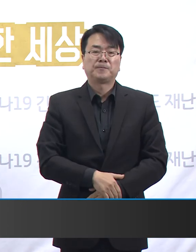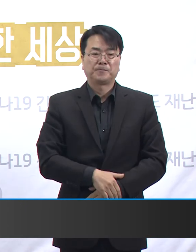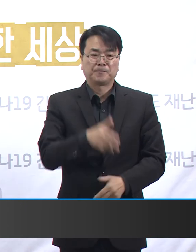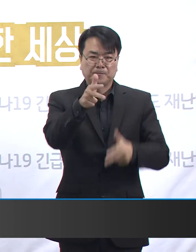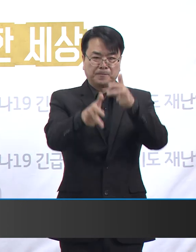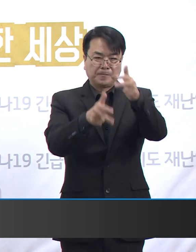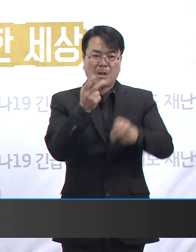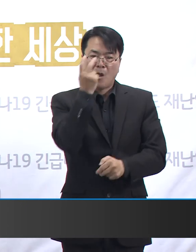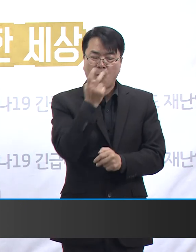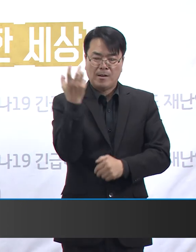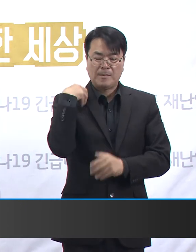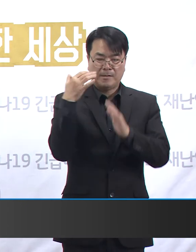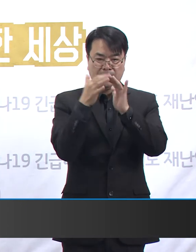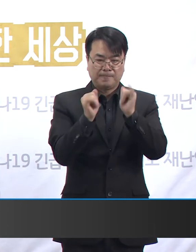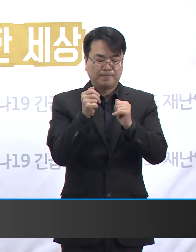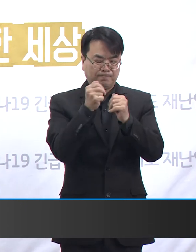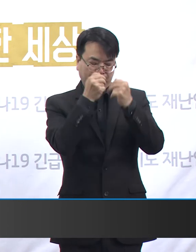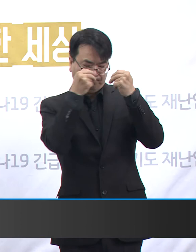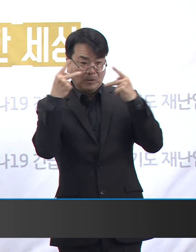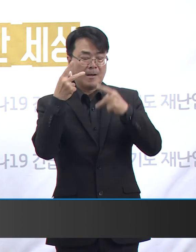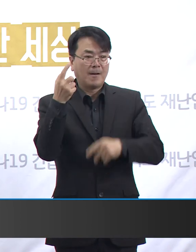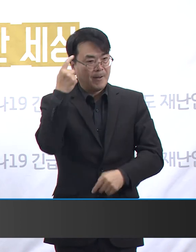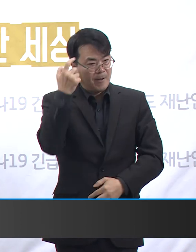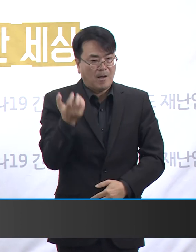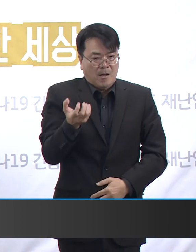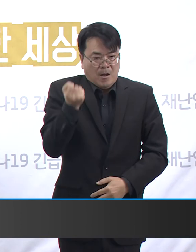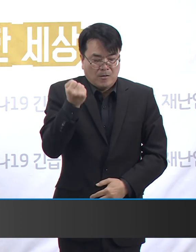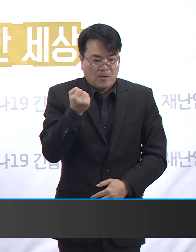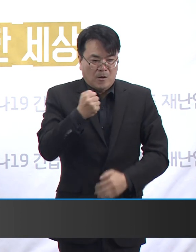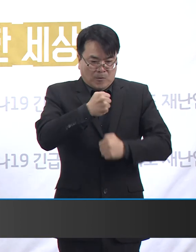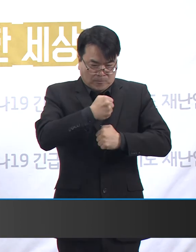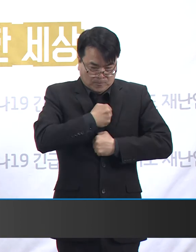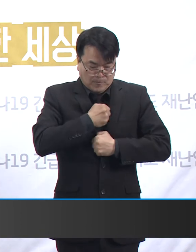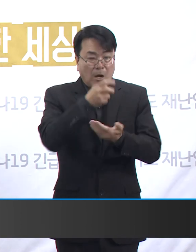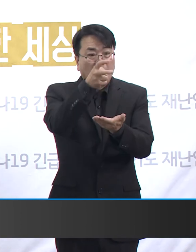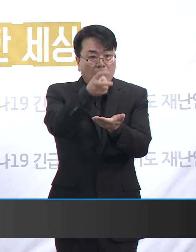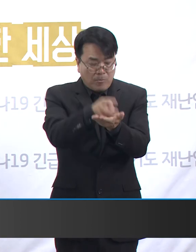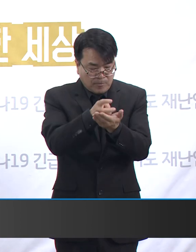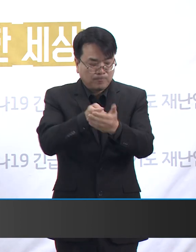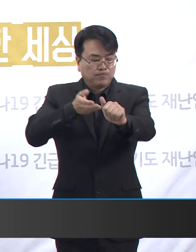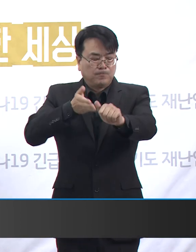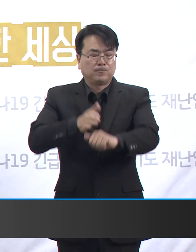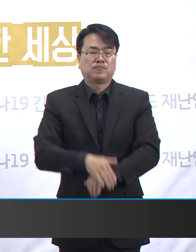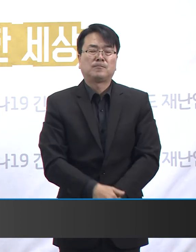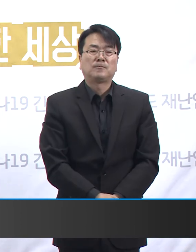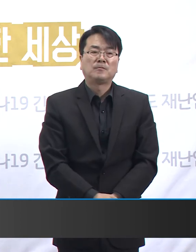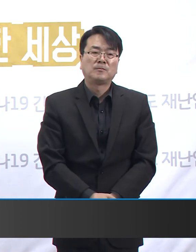관리자께서는 경각심을 가지고 방역수칙을 철저하게 준수해 주시기 바랍니다.